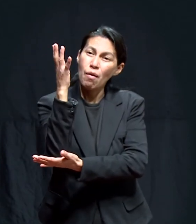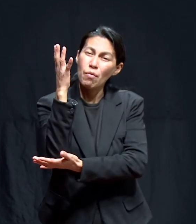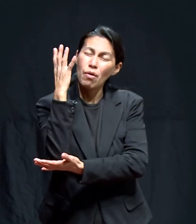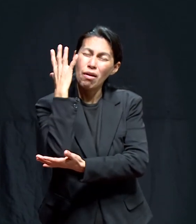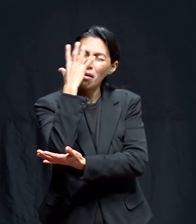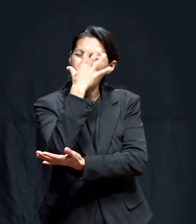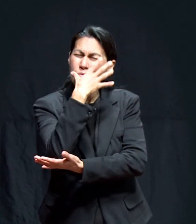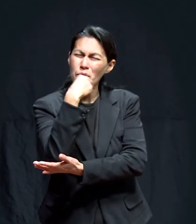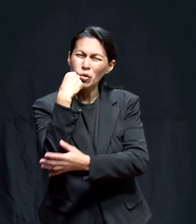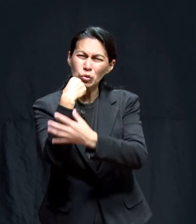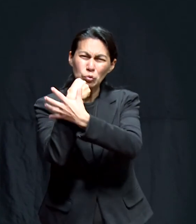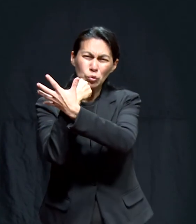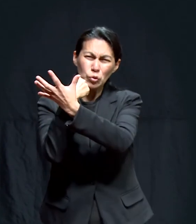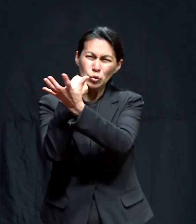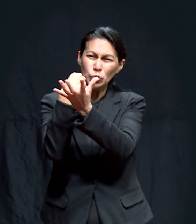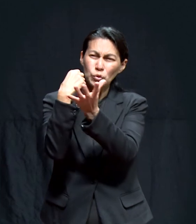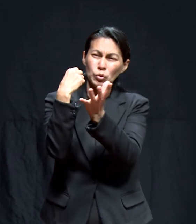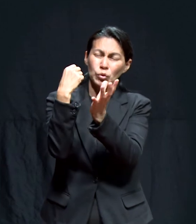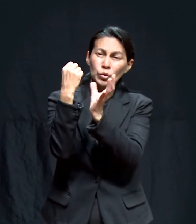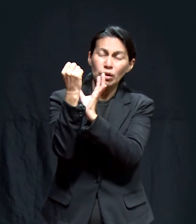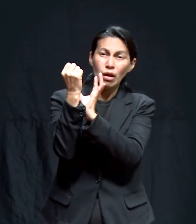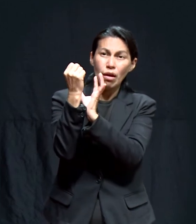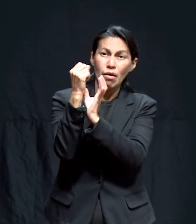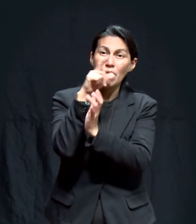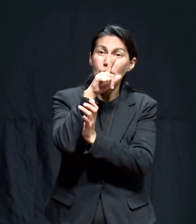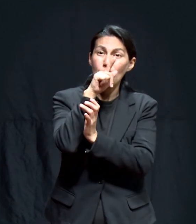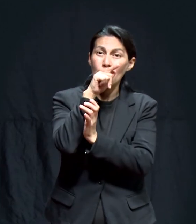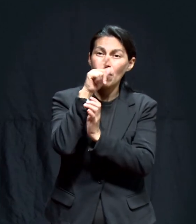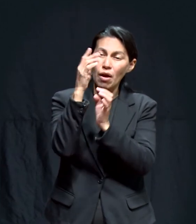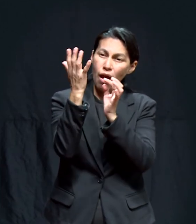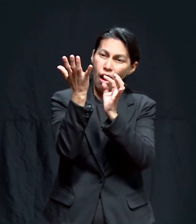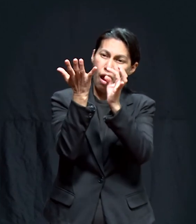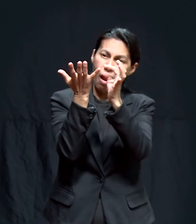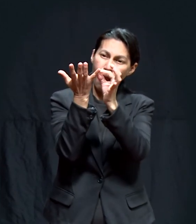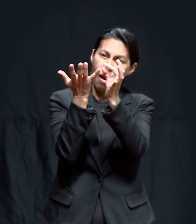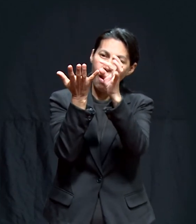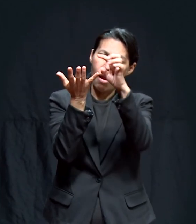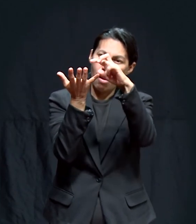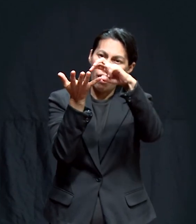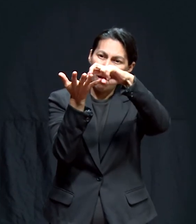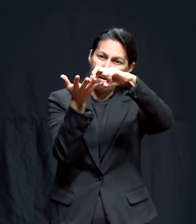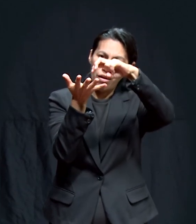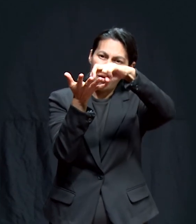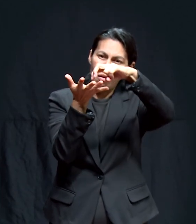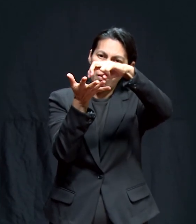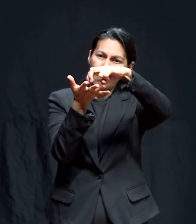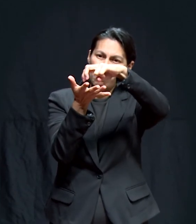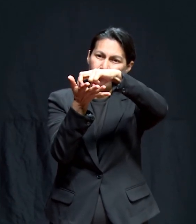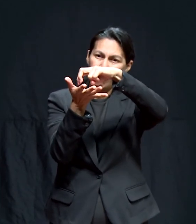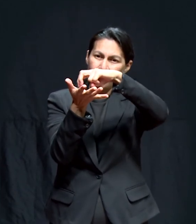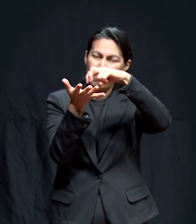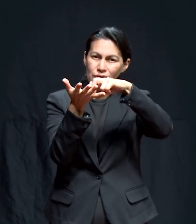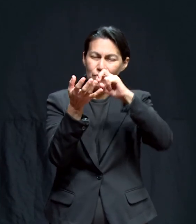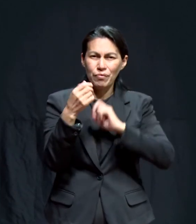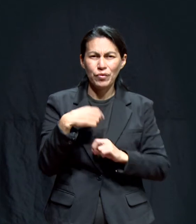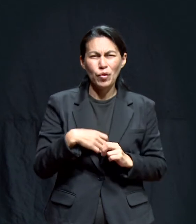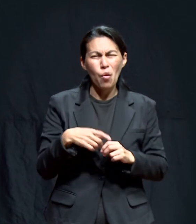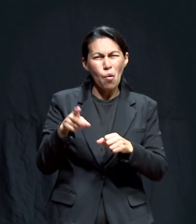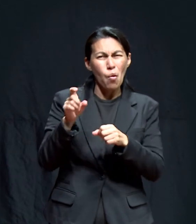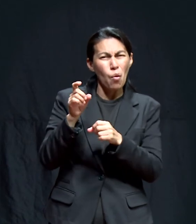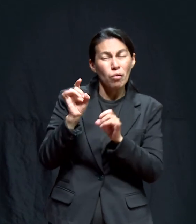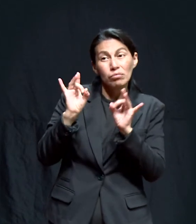Yo lo veía como siempre, pero un cierto día y principalmente un viernes, yo me quedé